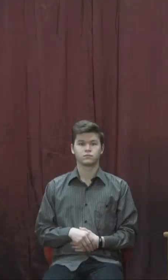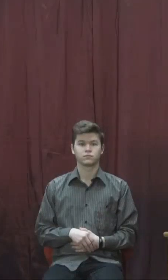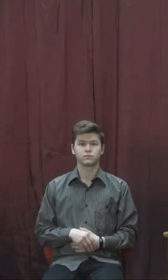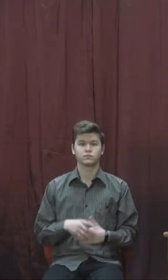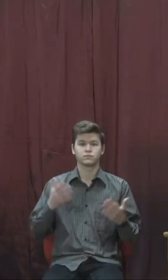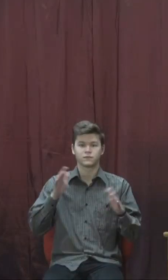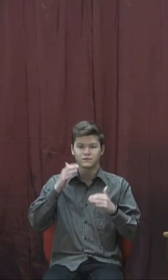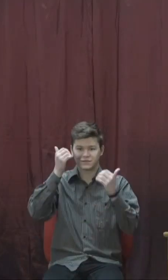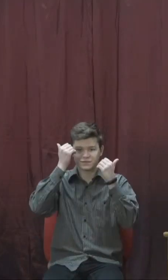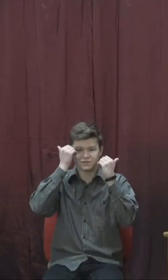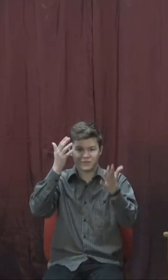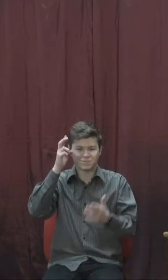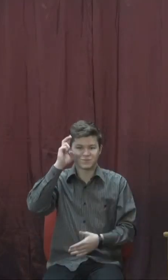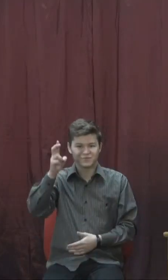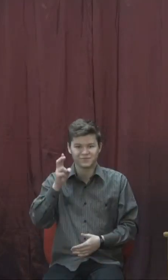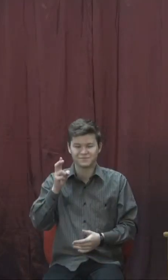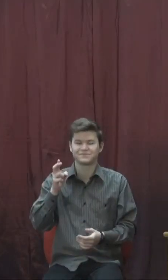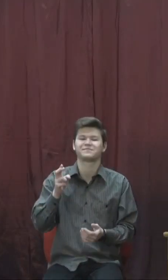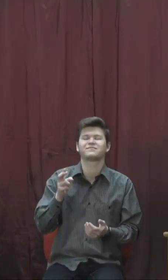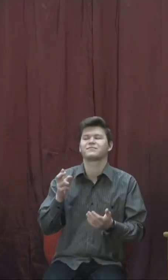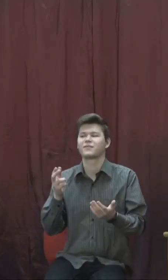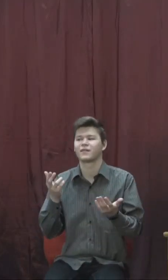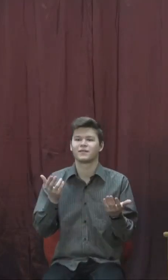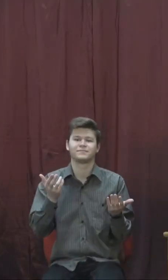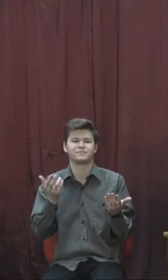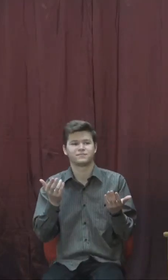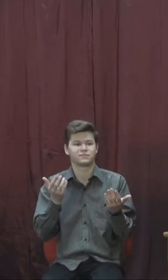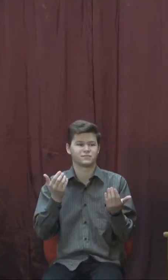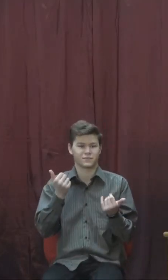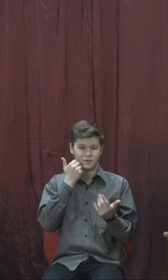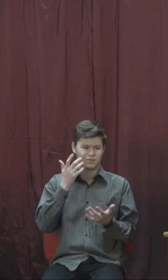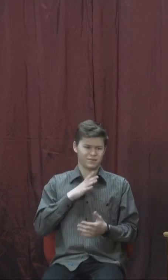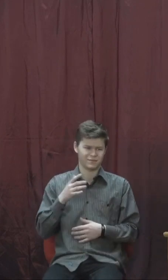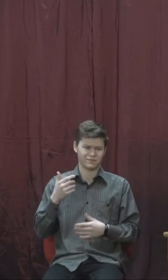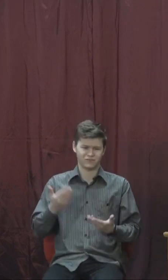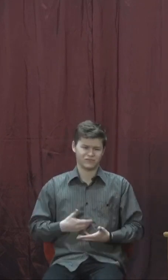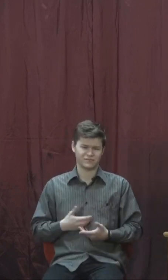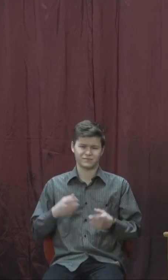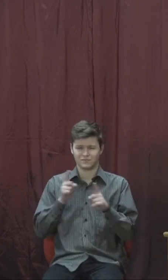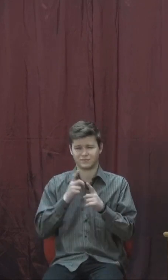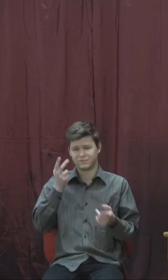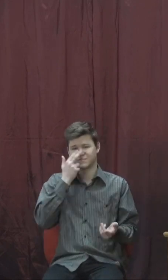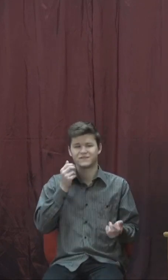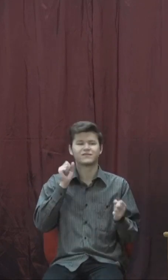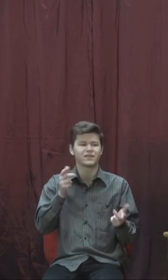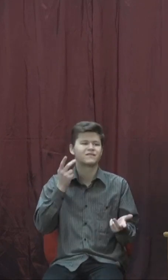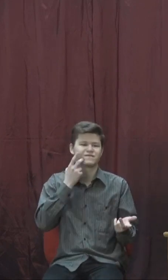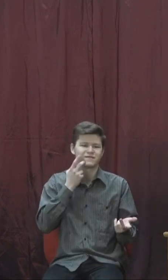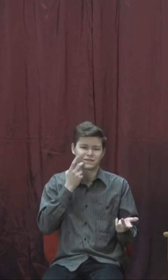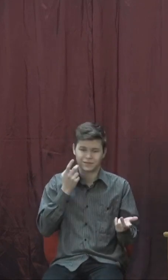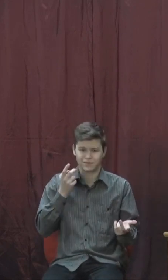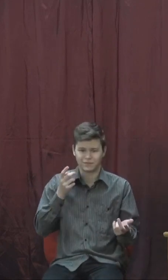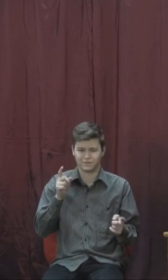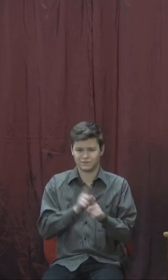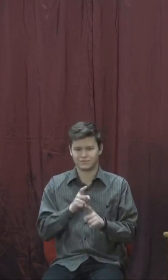Давайте скажемо «Слава Богу!» Коли було звичайне життя, дуже часто люди говорили, що не хватає часу.